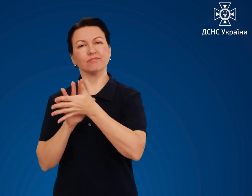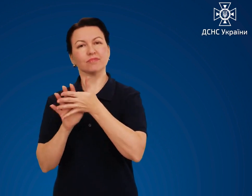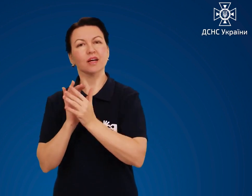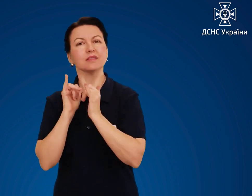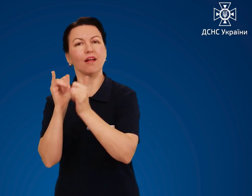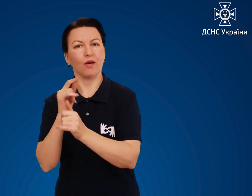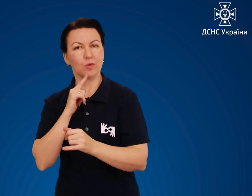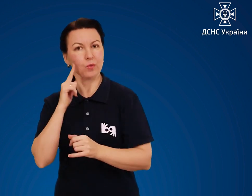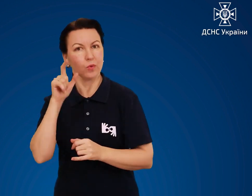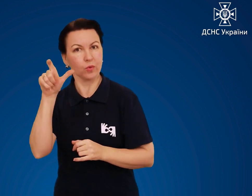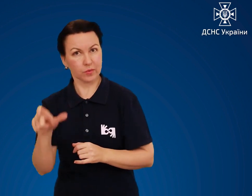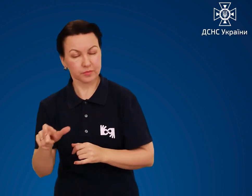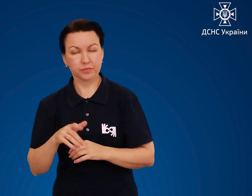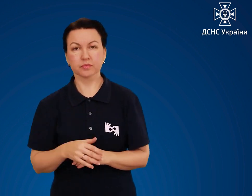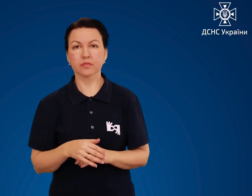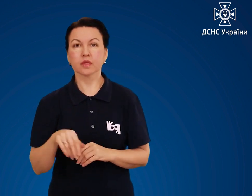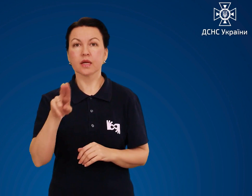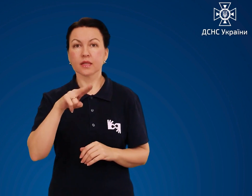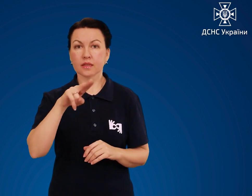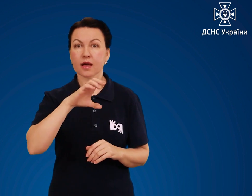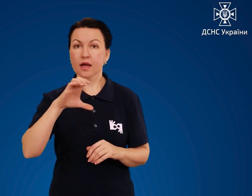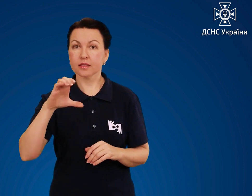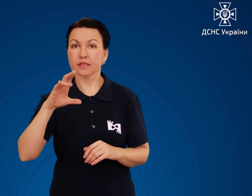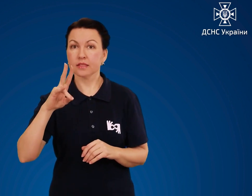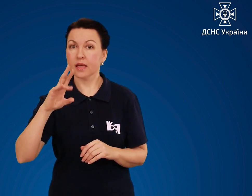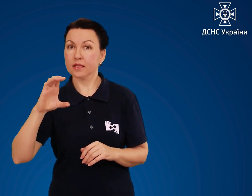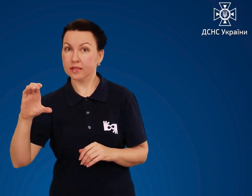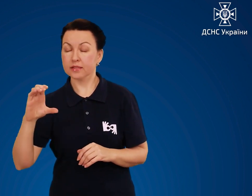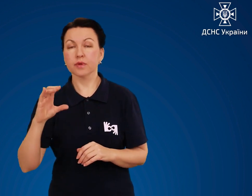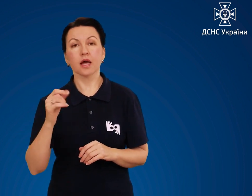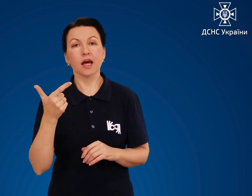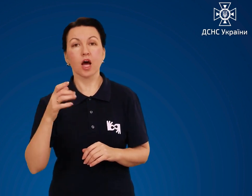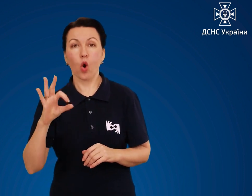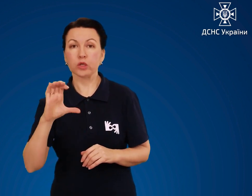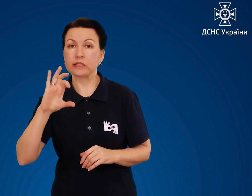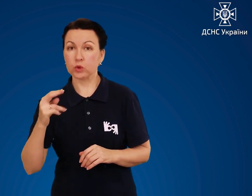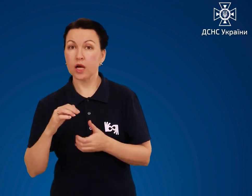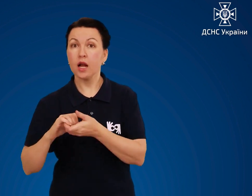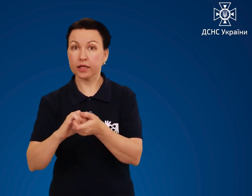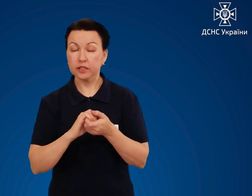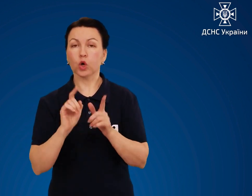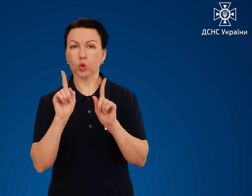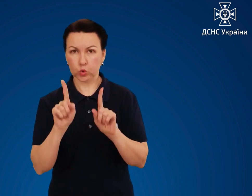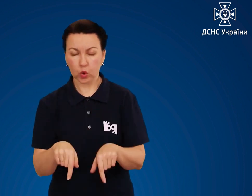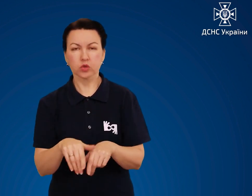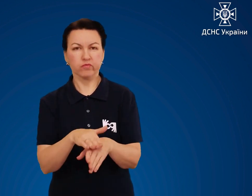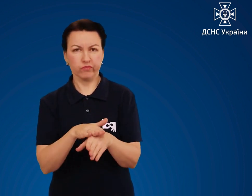Також ДСНС та громадською організацією «Громадський рух. Соціальна єдність» реалізовано проєкт,